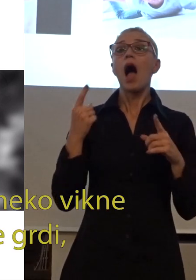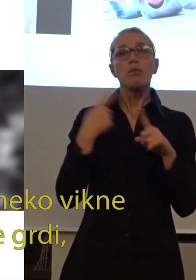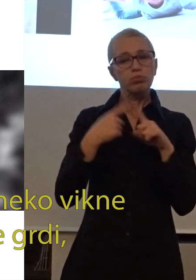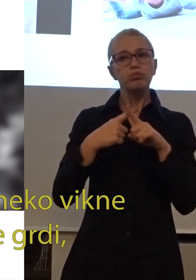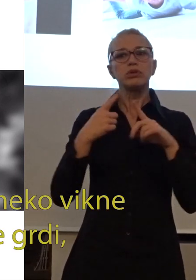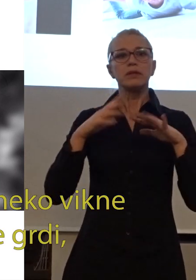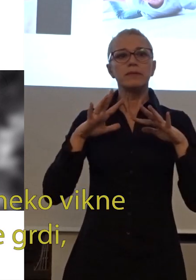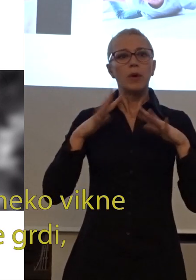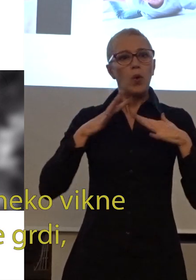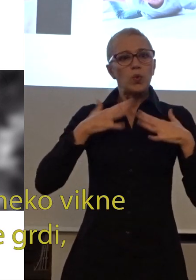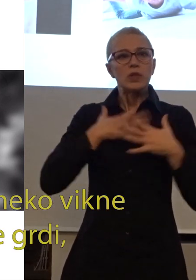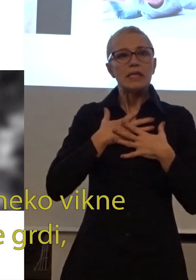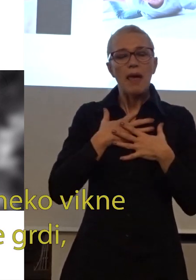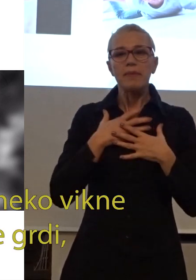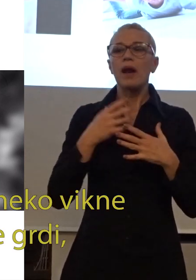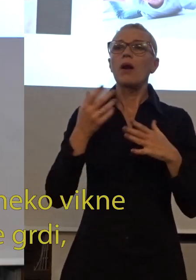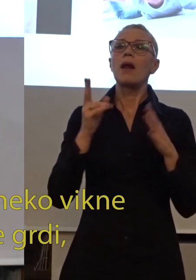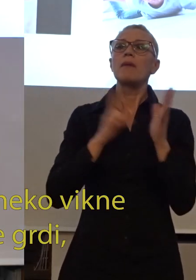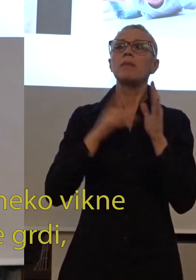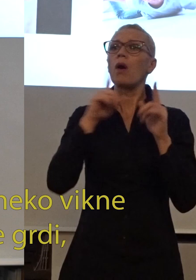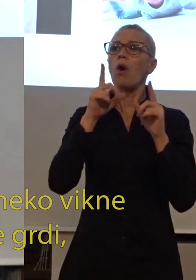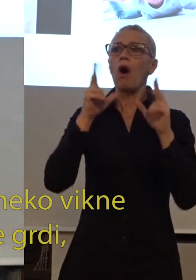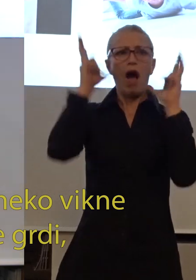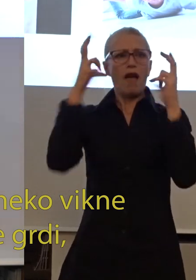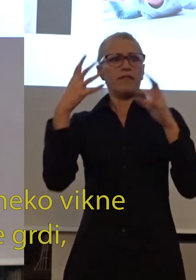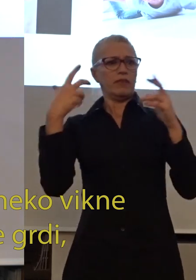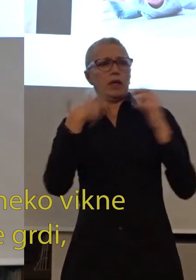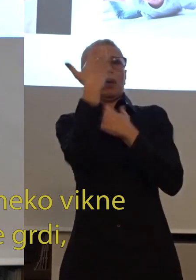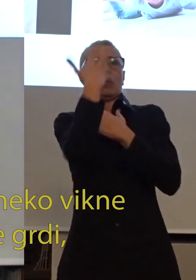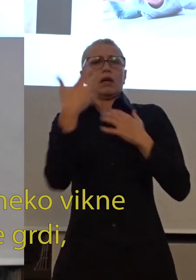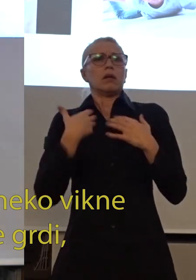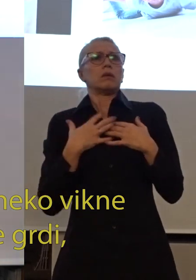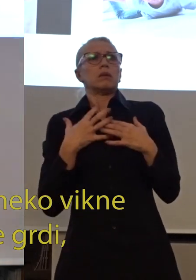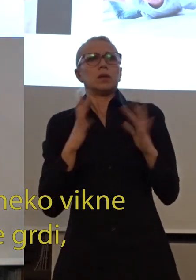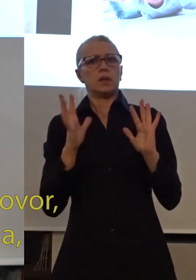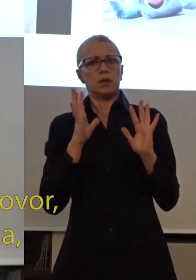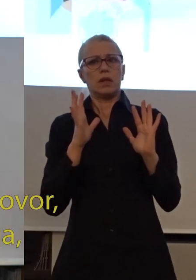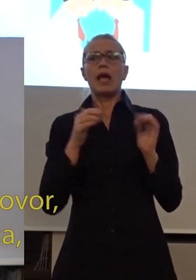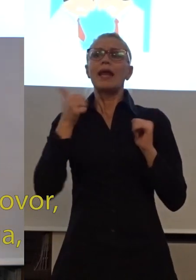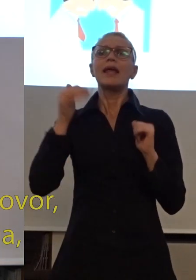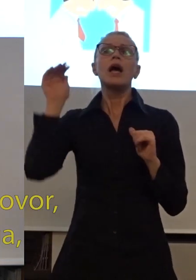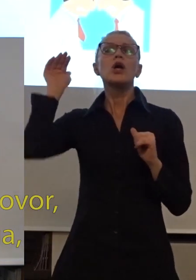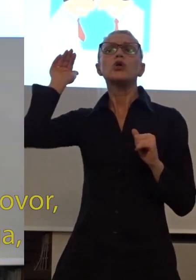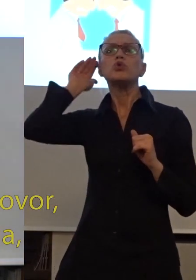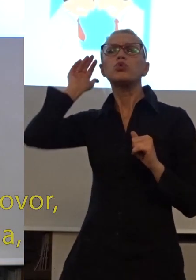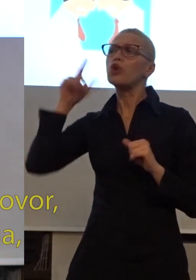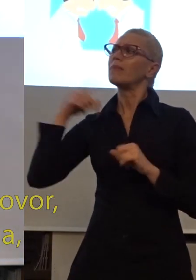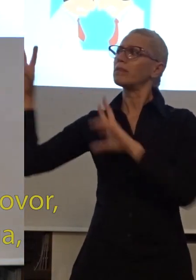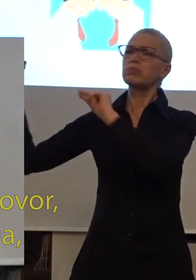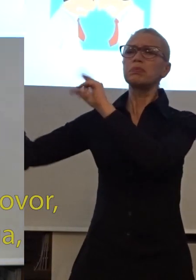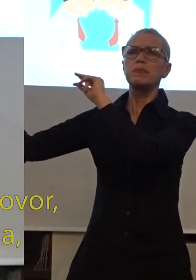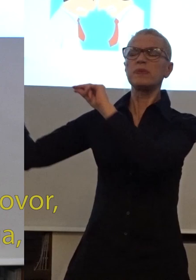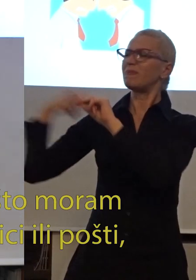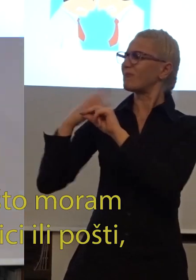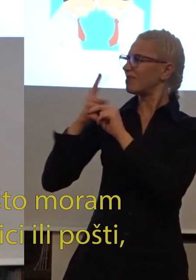A uznemiravaju me i kada neko vikne na meni ili kada me grdi, ili kada slušam razgovar a